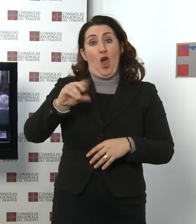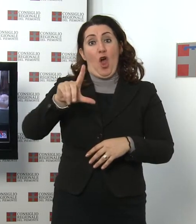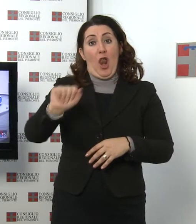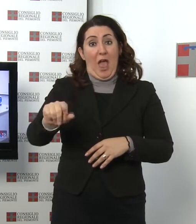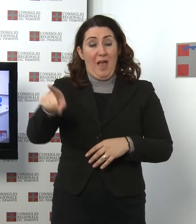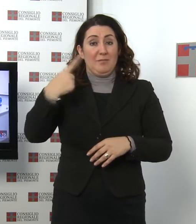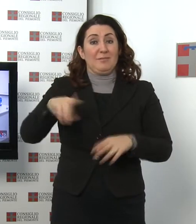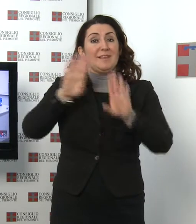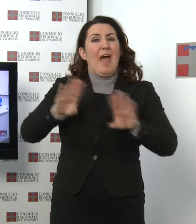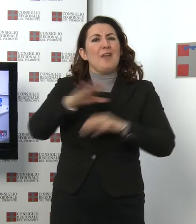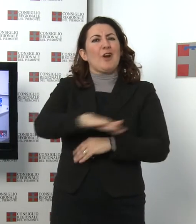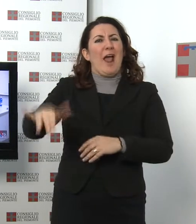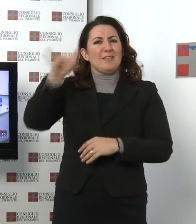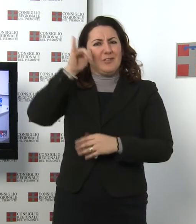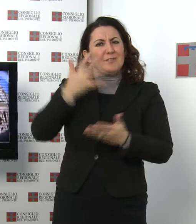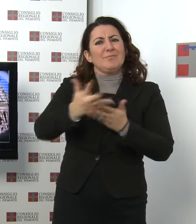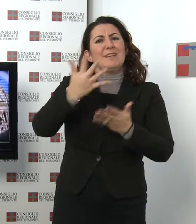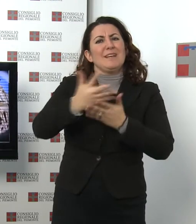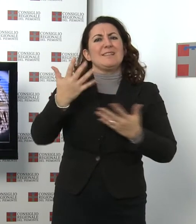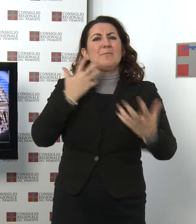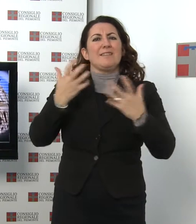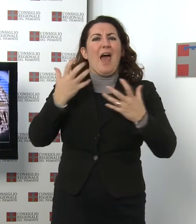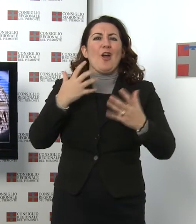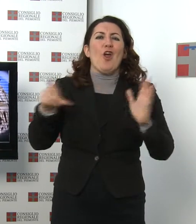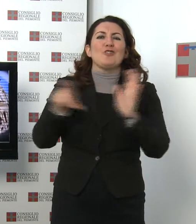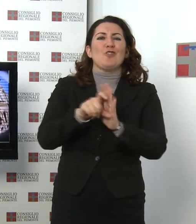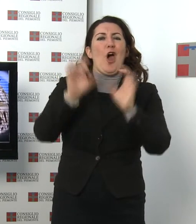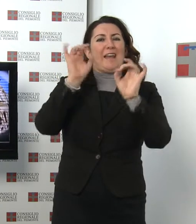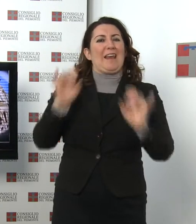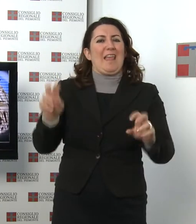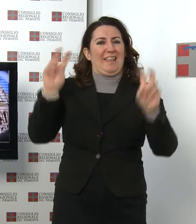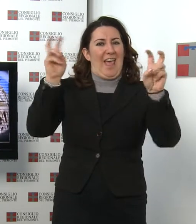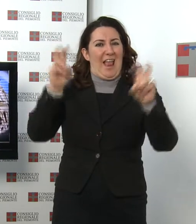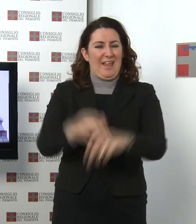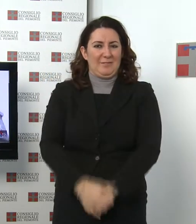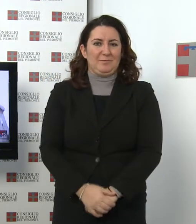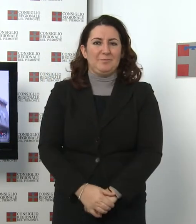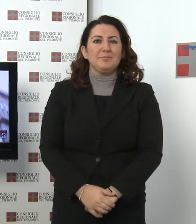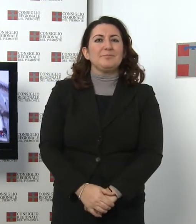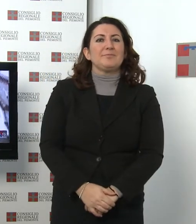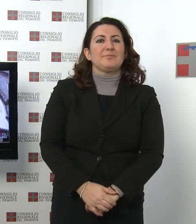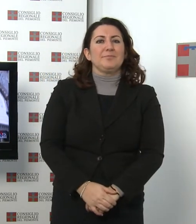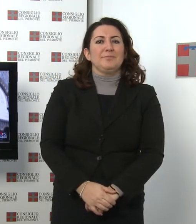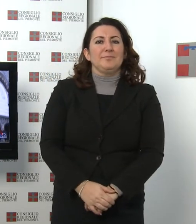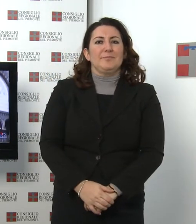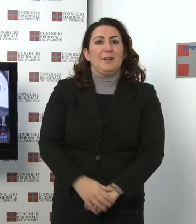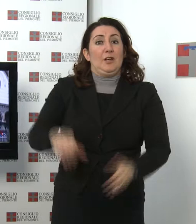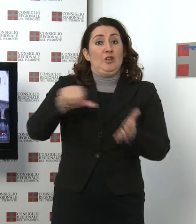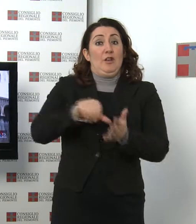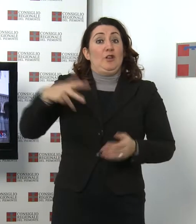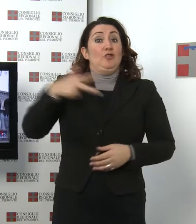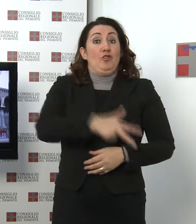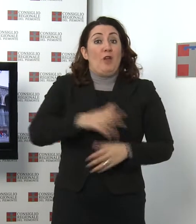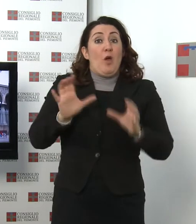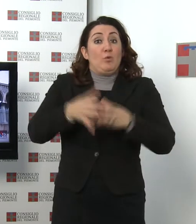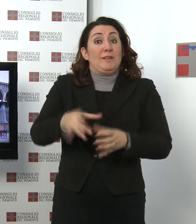presentato lo spettacolo Storie di Natale. Valori e modelli dello sport Presentato al Centro Sociale della Comunità